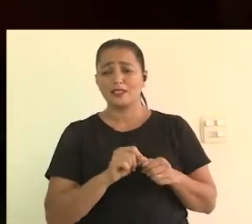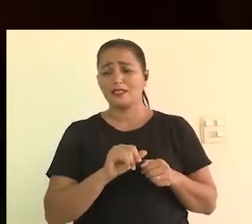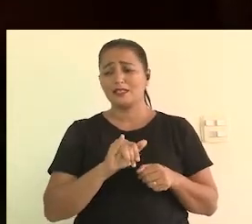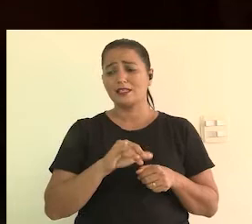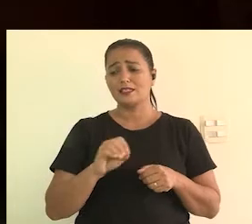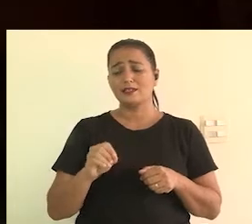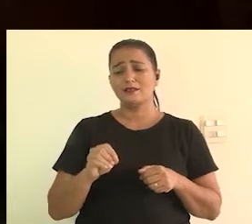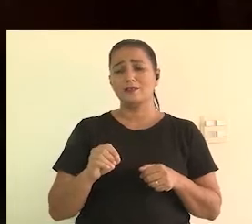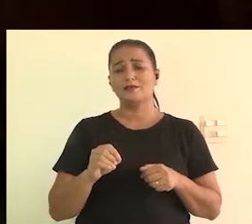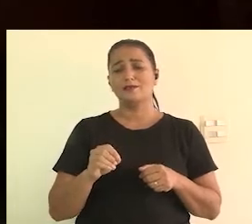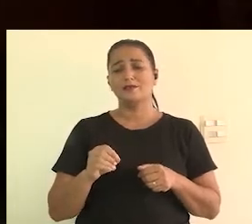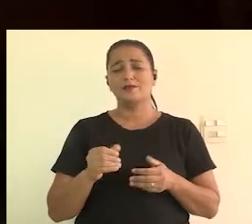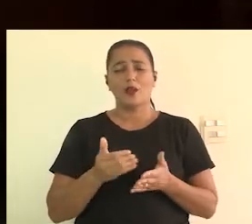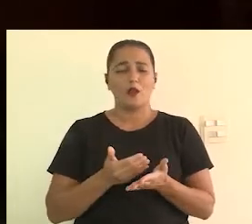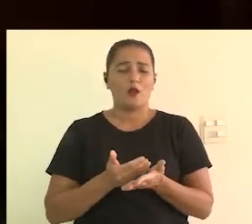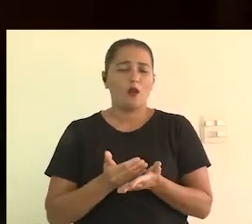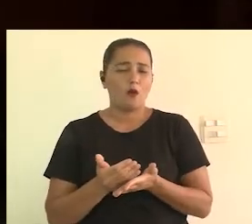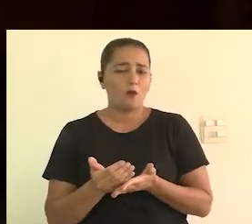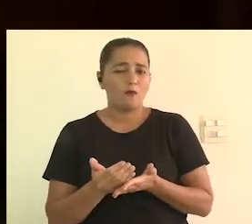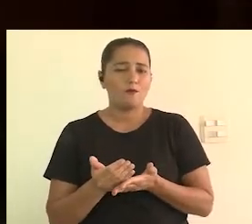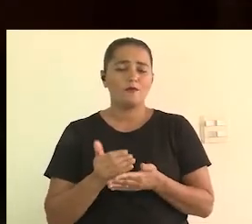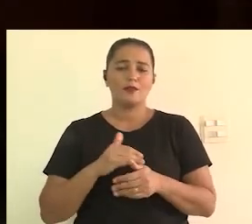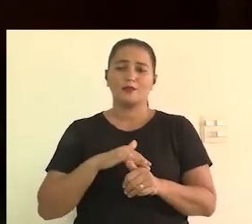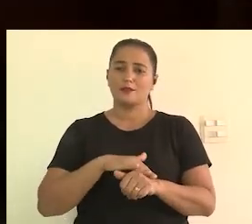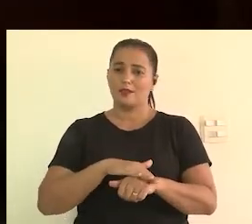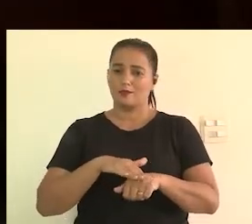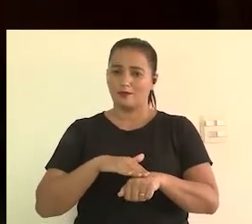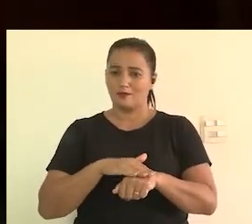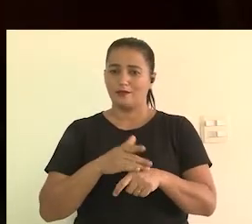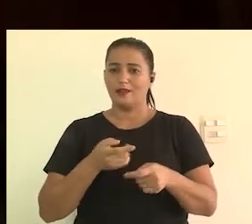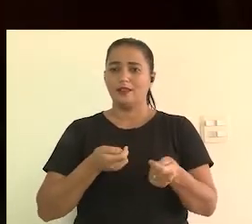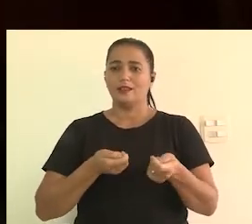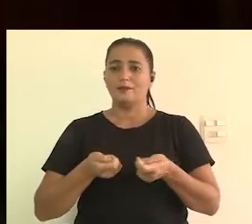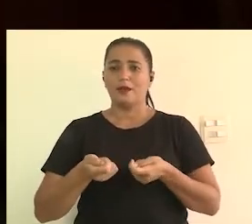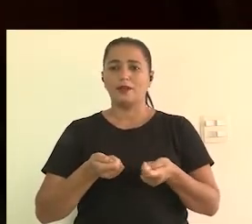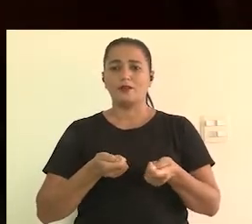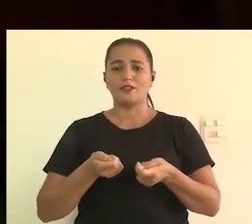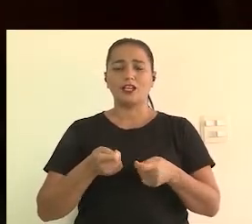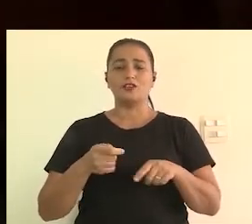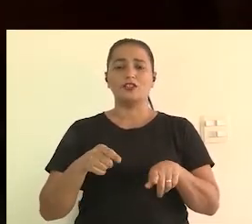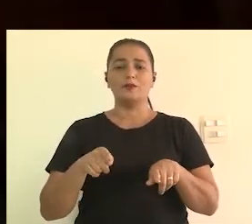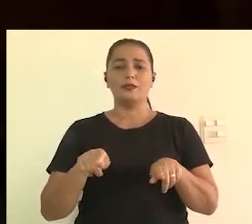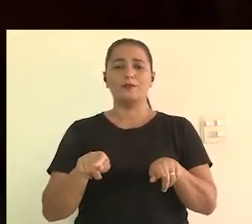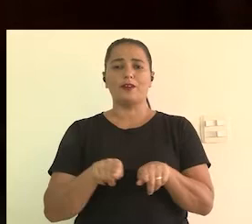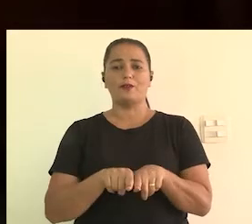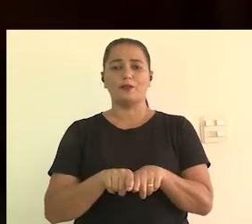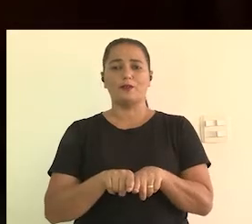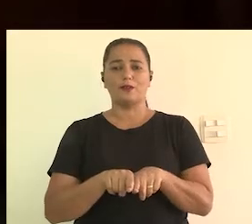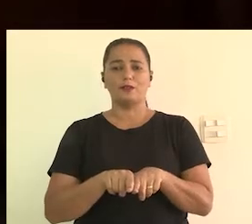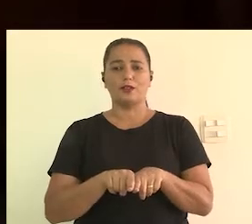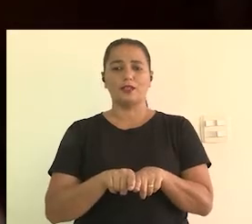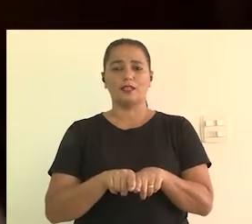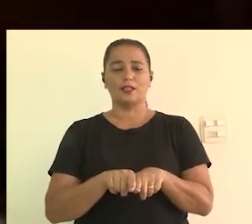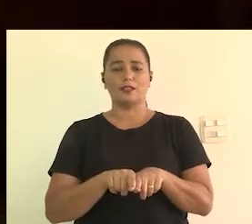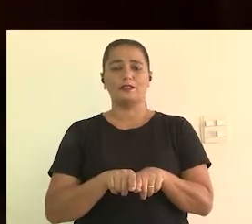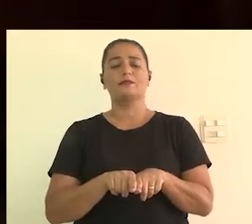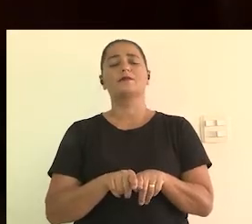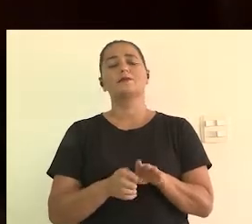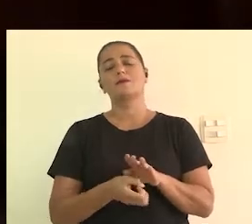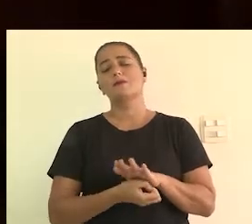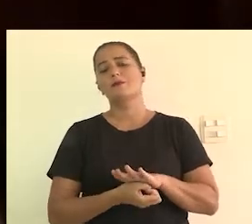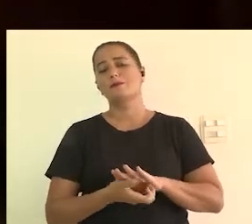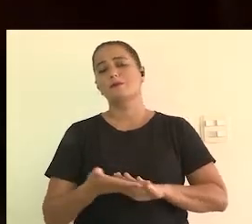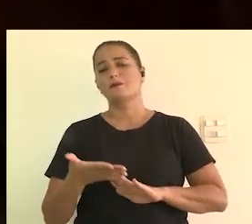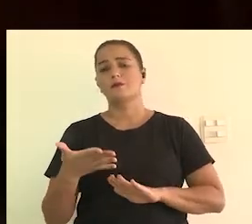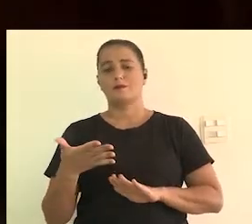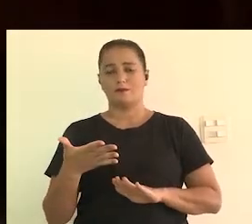A gente vai dizer, olha, a gente tem uma equipe e a gente pode fazer isso. Então, começa-se a conversa, né? Para dizer